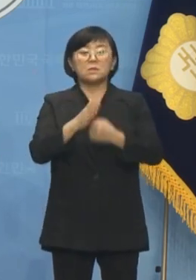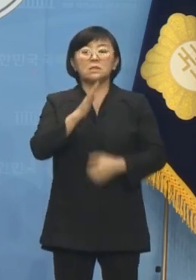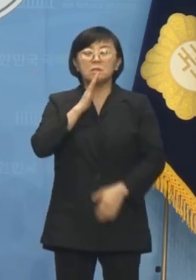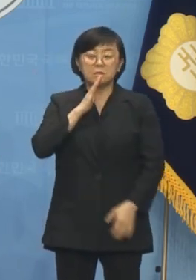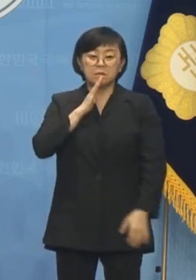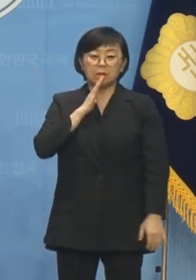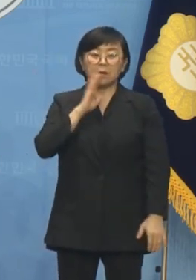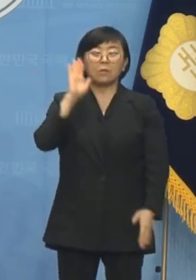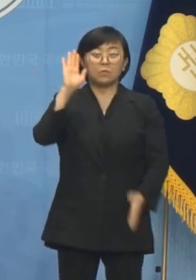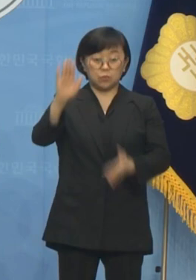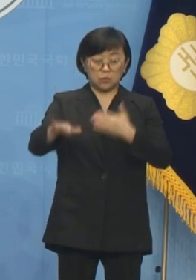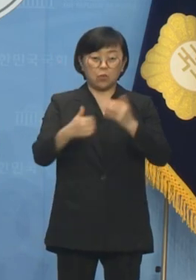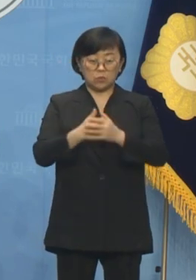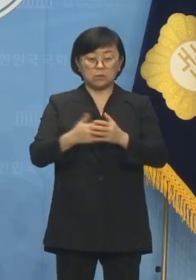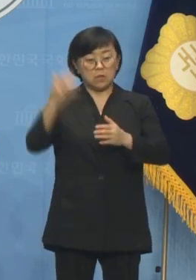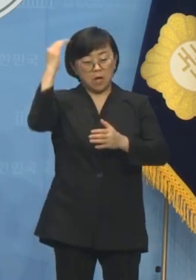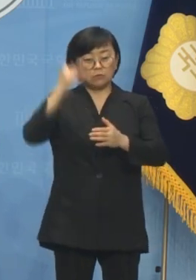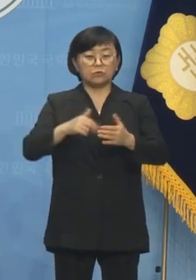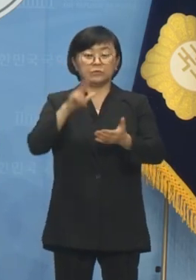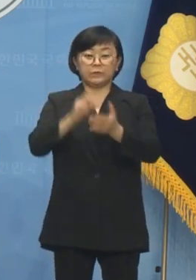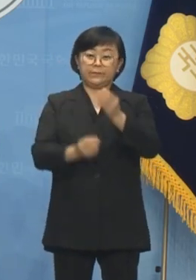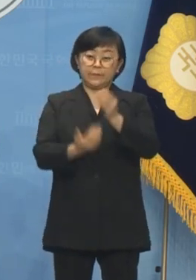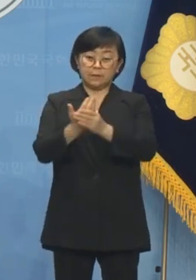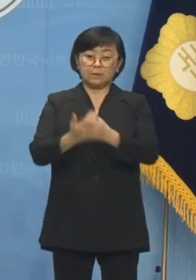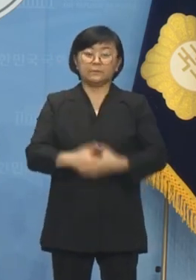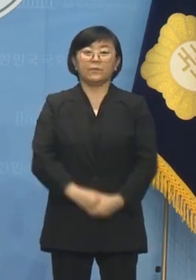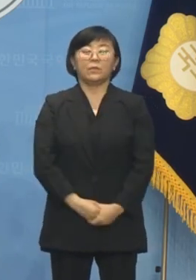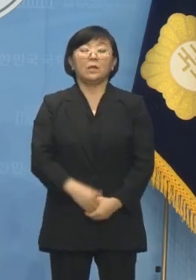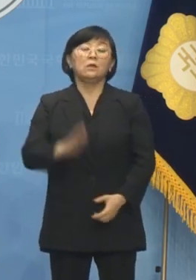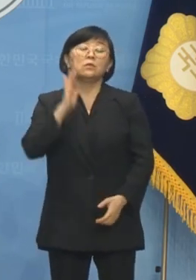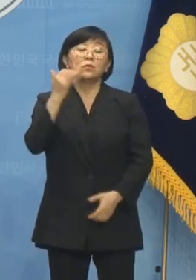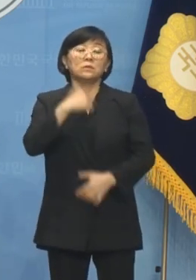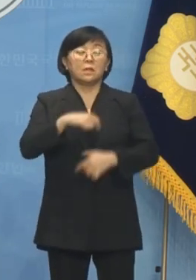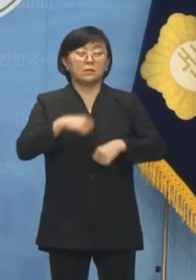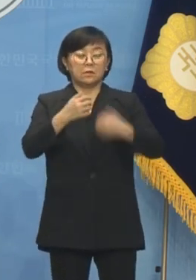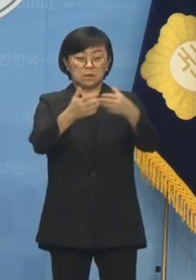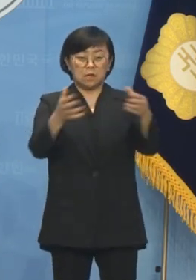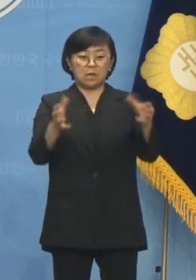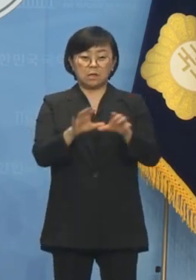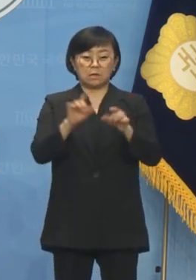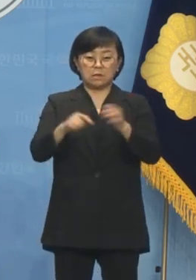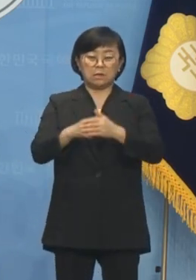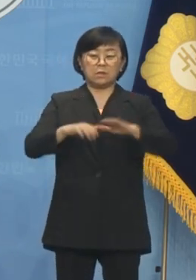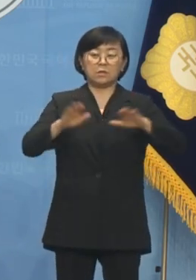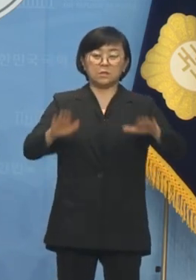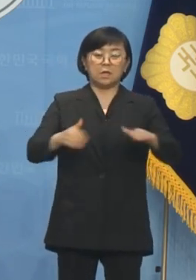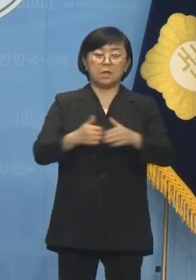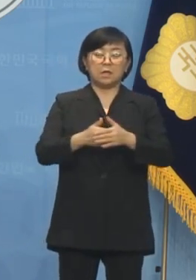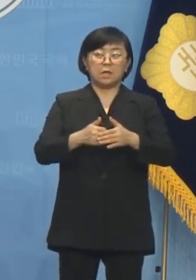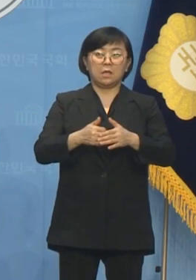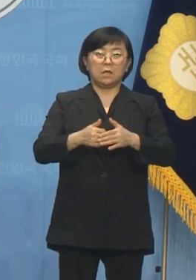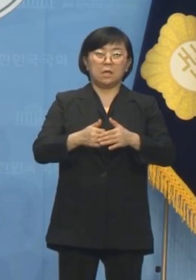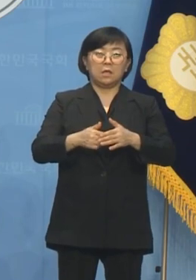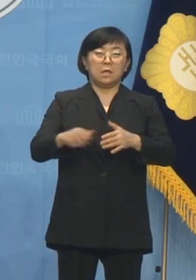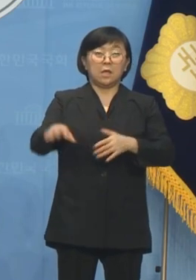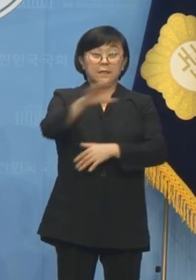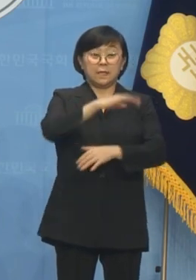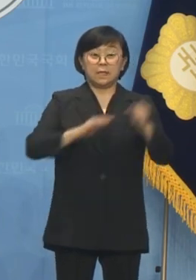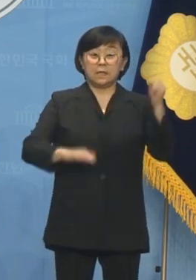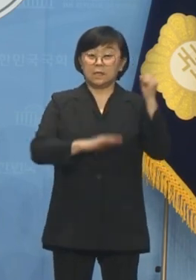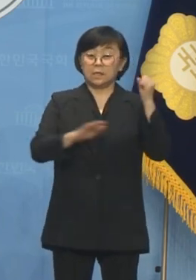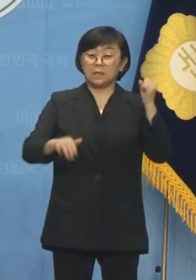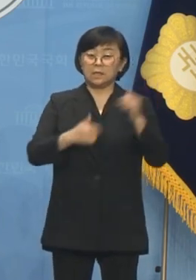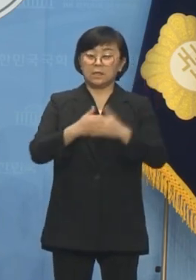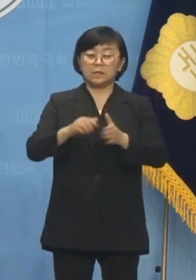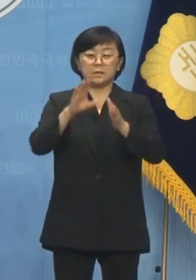대한민국을 덮치고 있습니다. 녹색 정의당은 현실에 발을 디딛고 현장에 기반하여